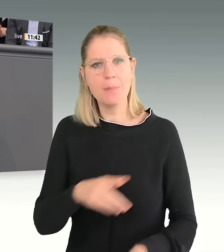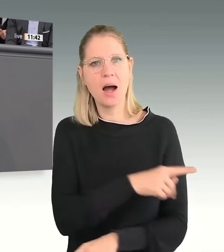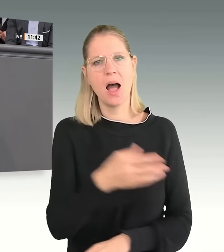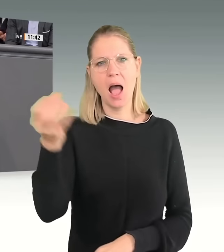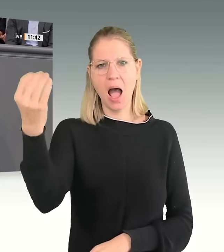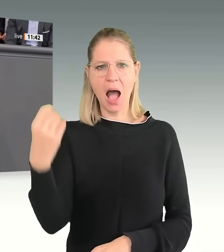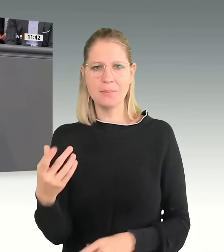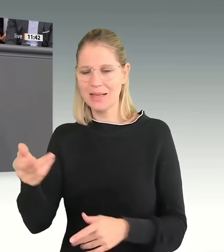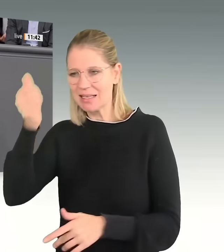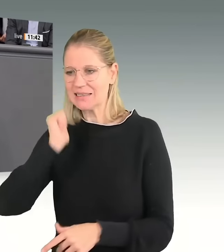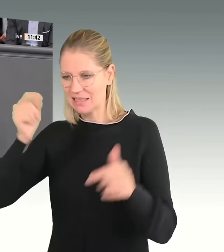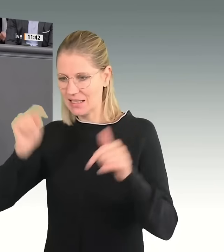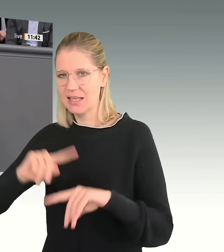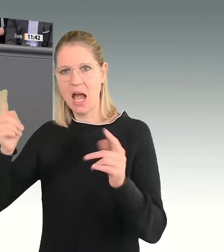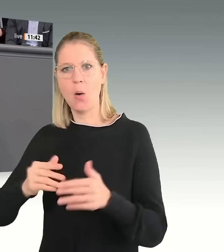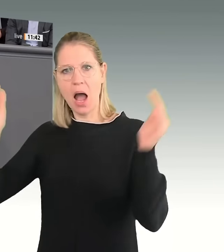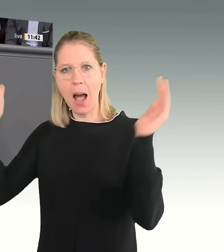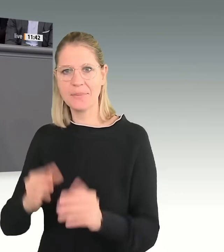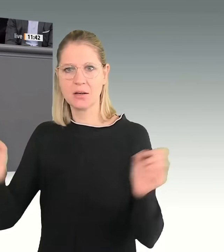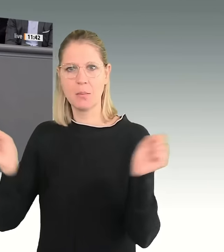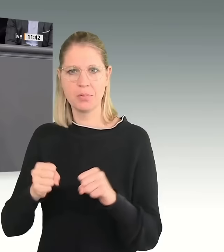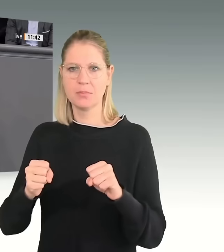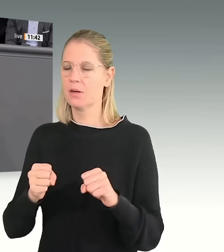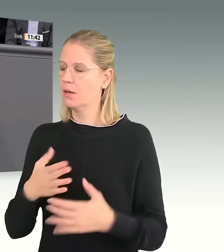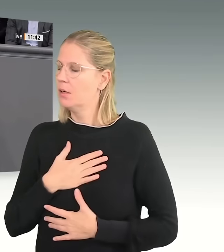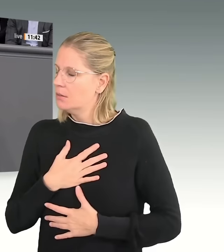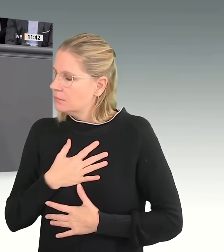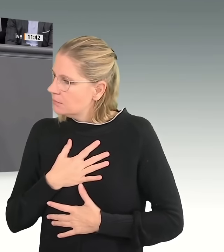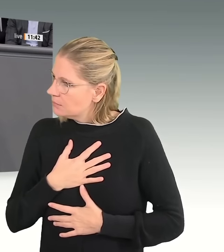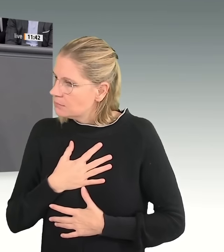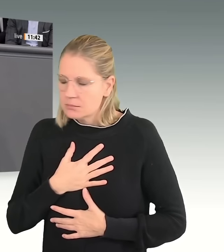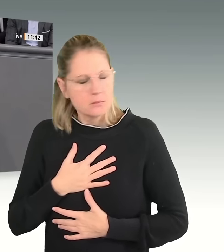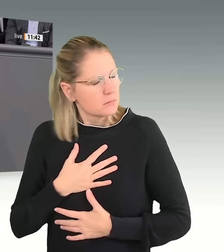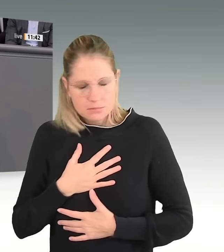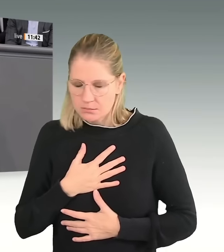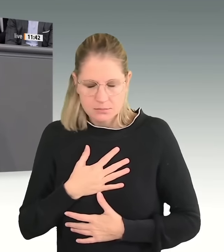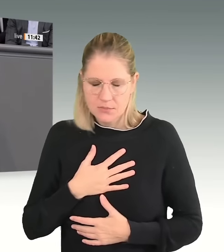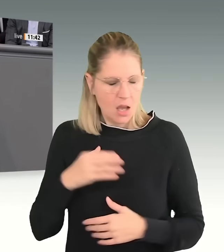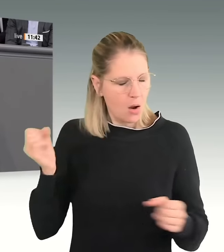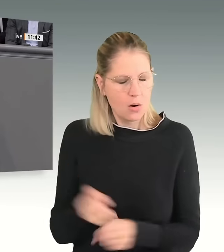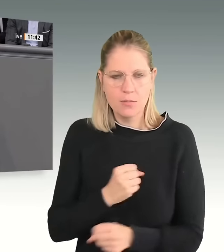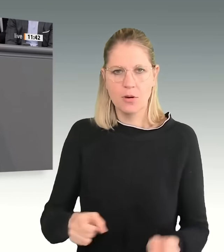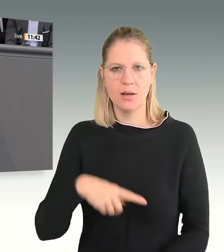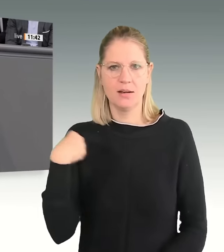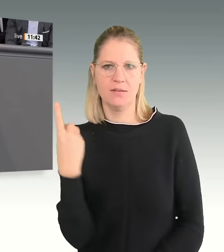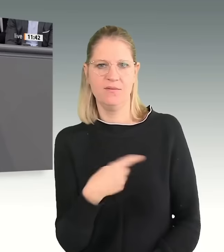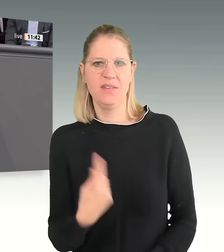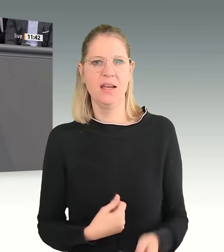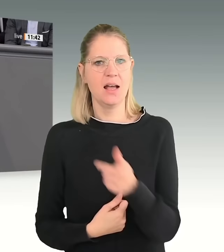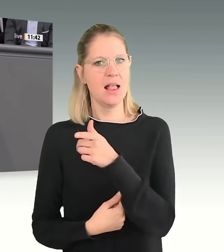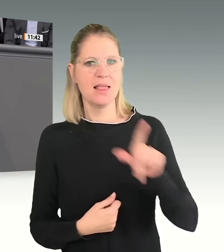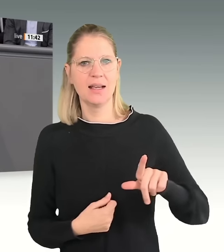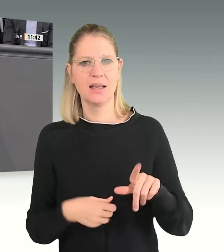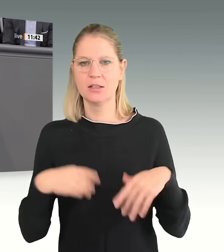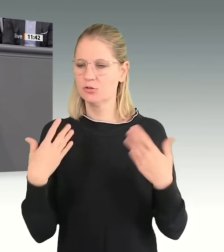Absenkung beschlossen hat, anders als es hier von Rasha Nasser dargestellt wurde, ist absolut untragbar. Wir als Linke machen da nicht mit.